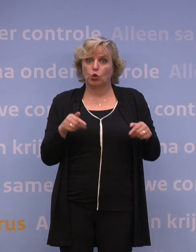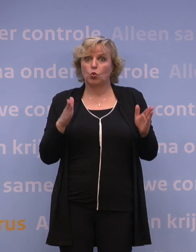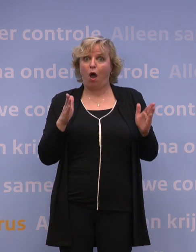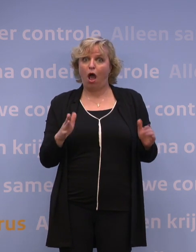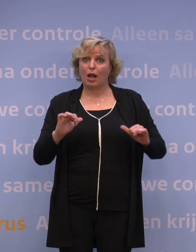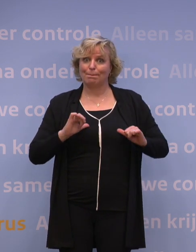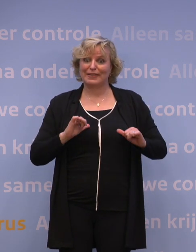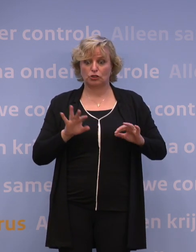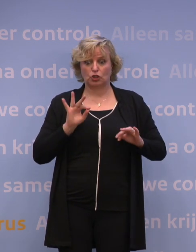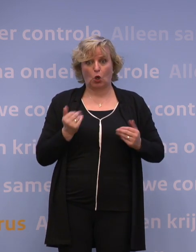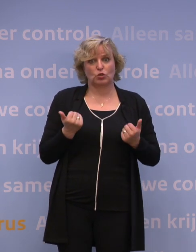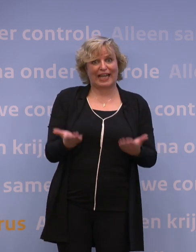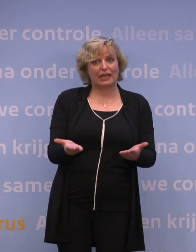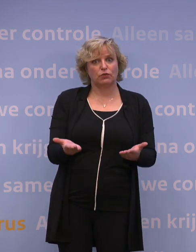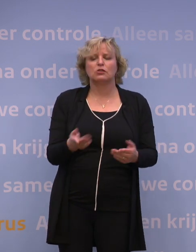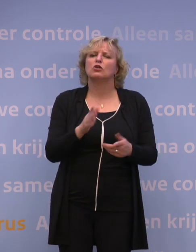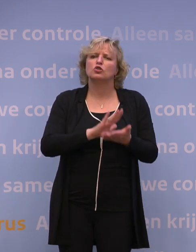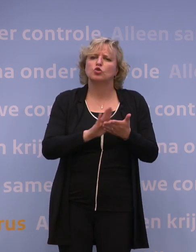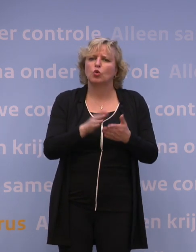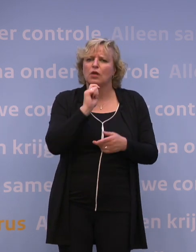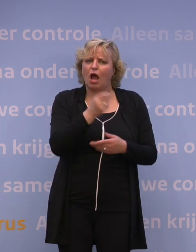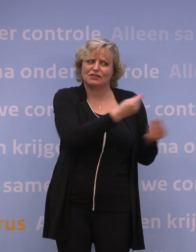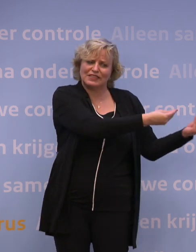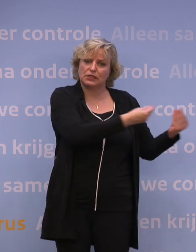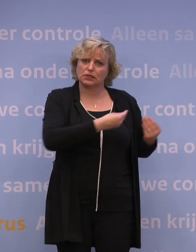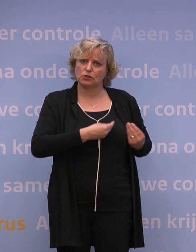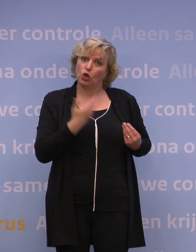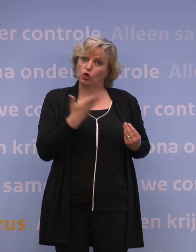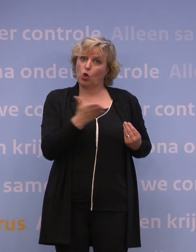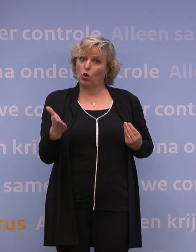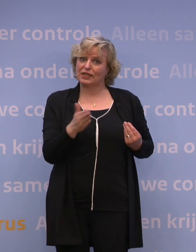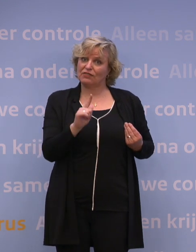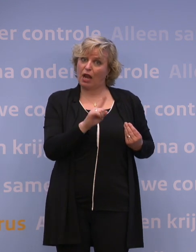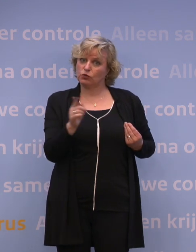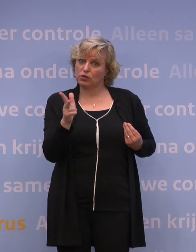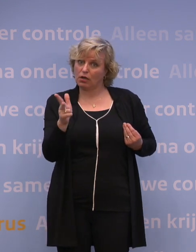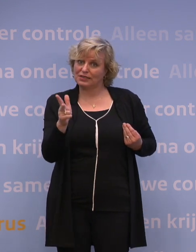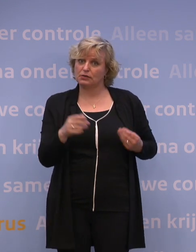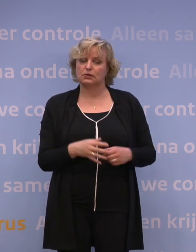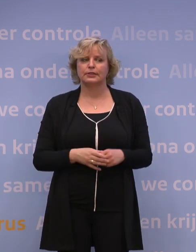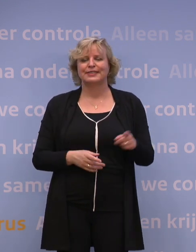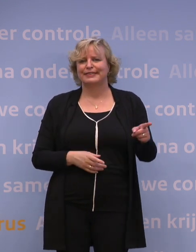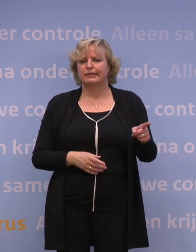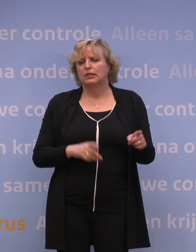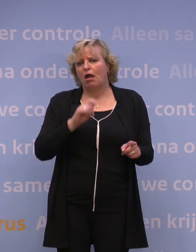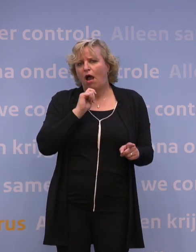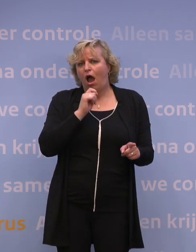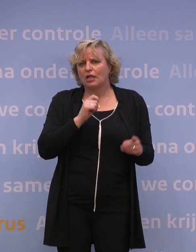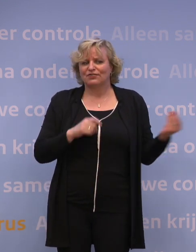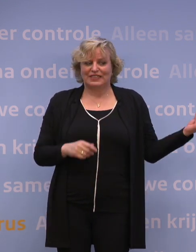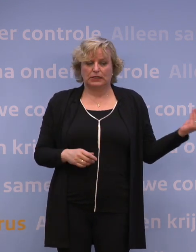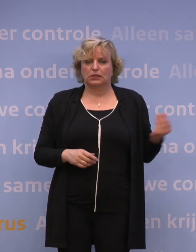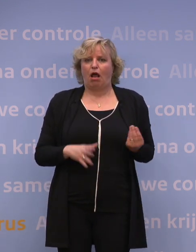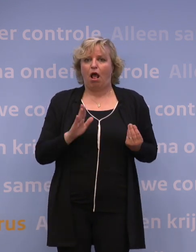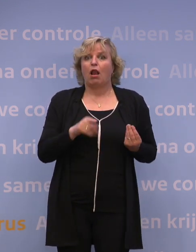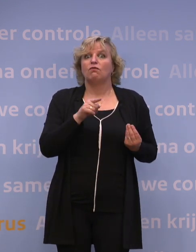zelf de keuze te geven om gevaccineerd te worden of niet, jongeren tussen 12 Nou, we hebben het advies van de Gezondheidsraad sowieso al gevolgd voor jongeren met